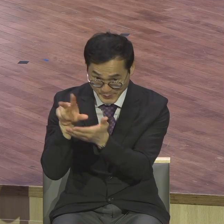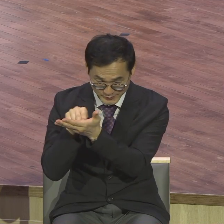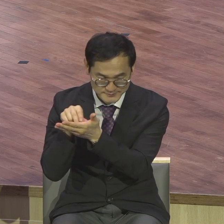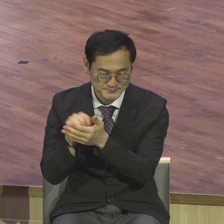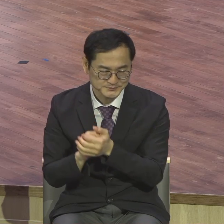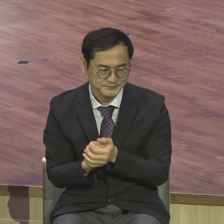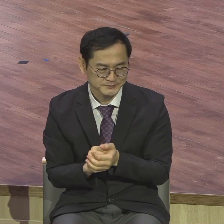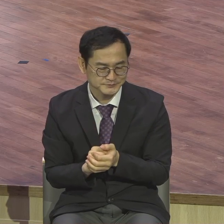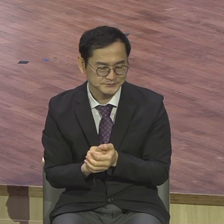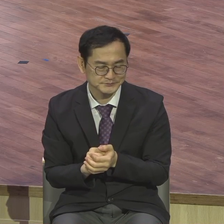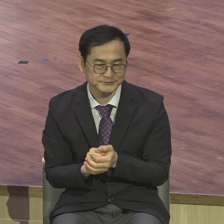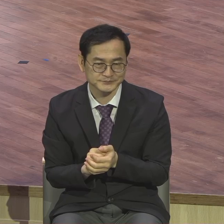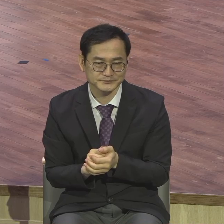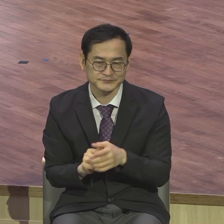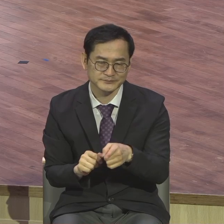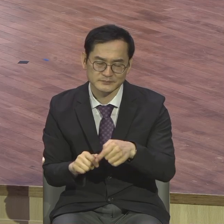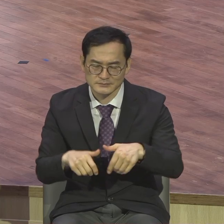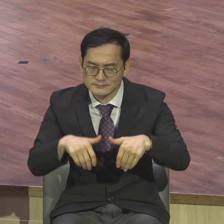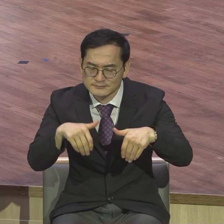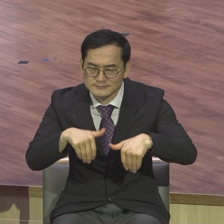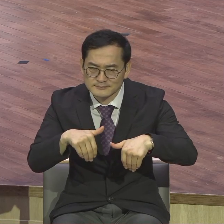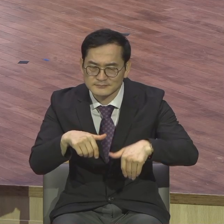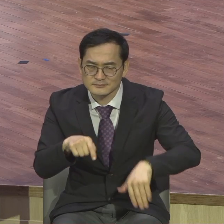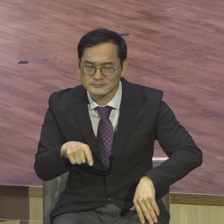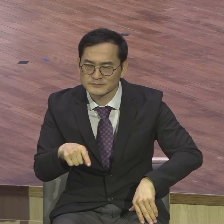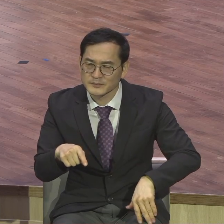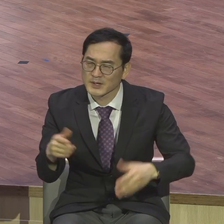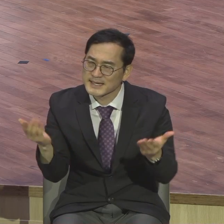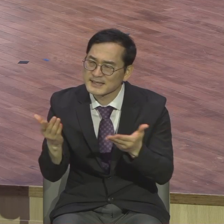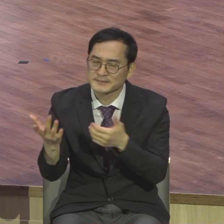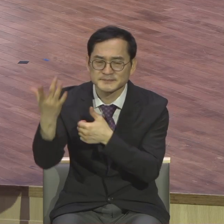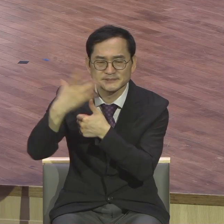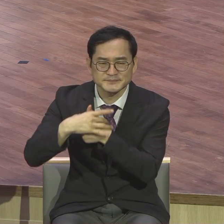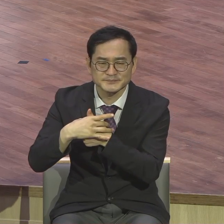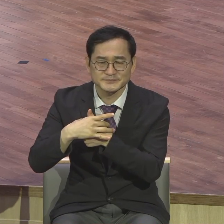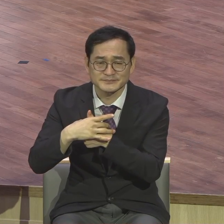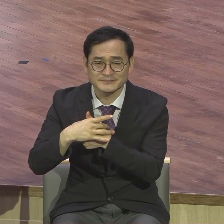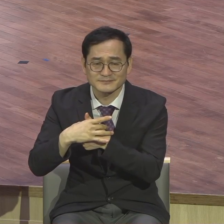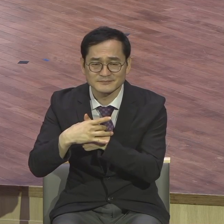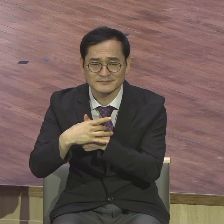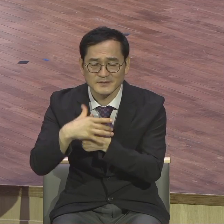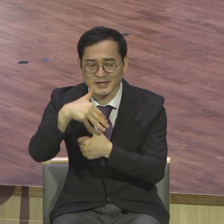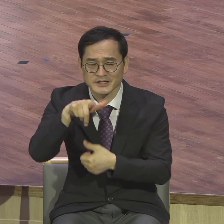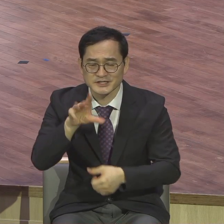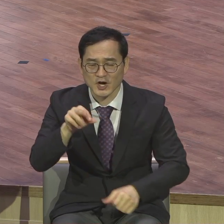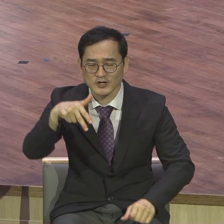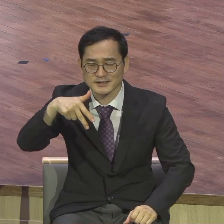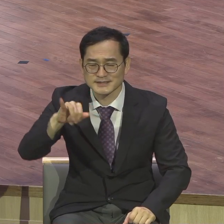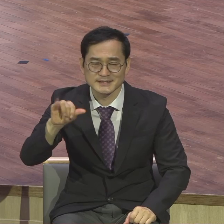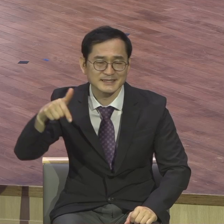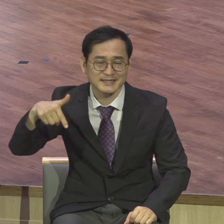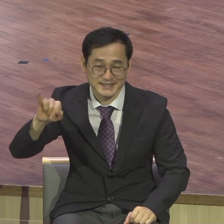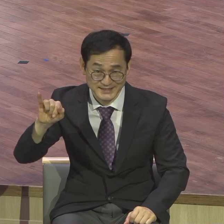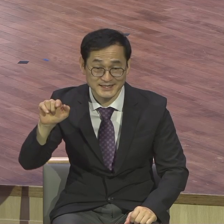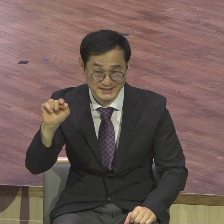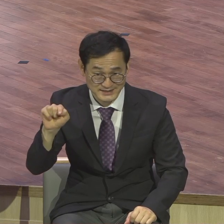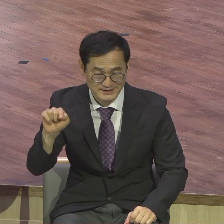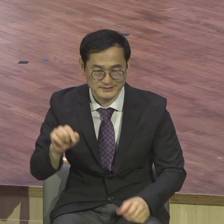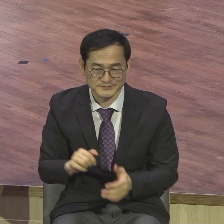말씀은 주로 청지기를 발표하는 시간이나 또 한 해를 마무리하는 이러한 결산의 시간표